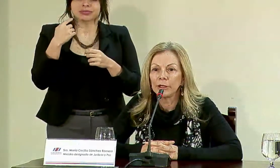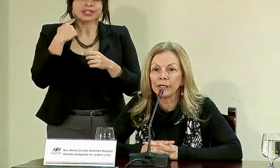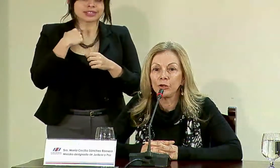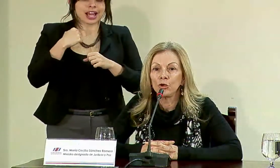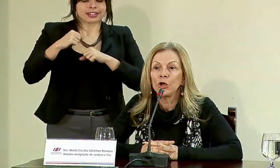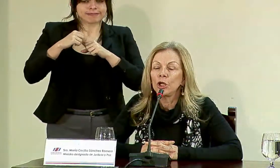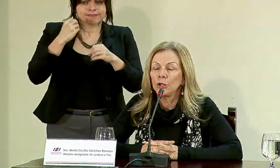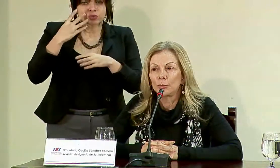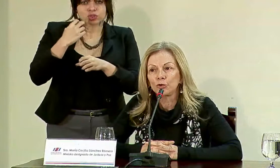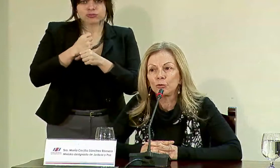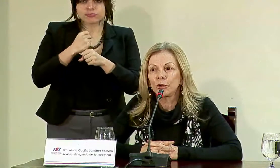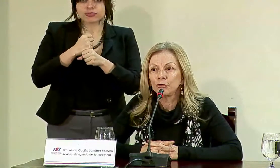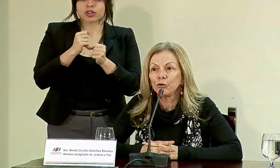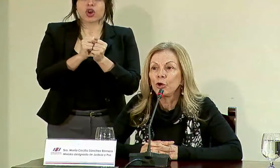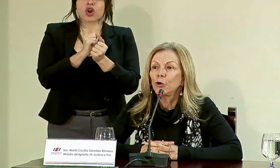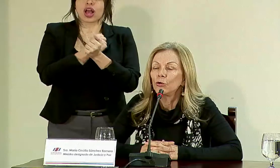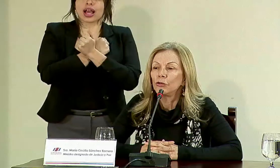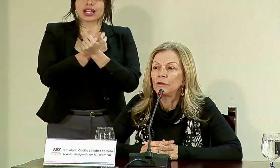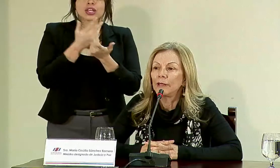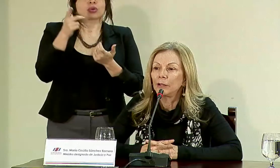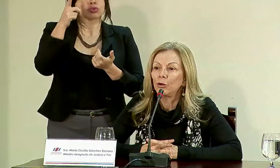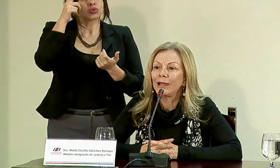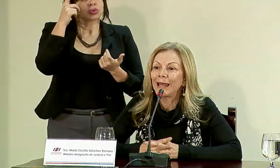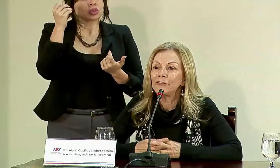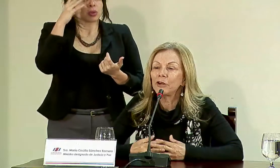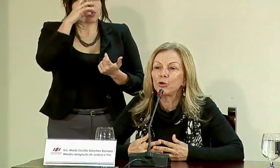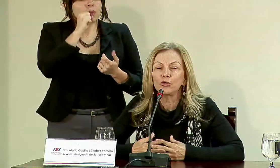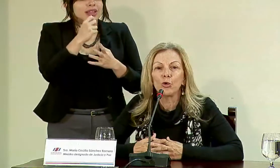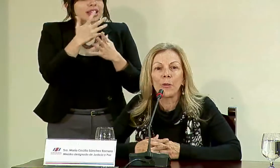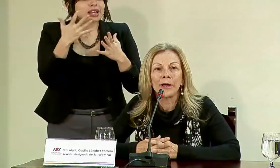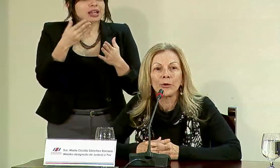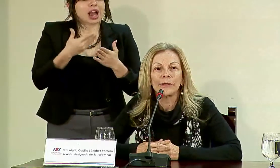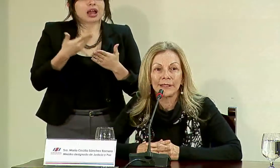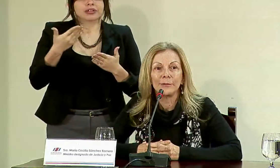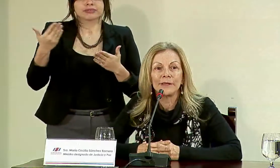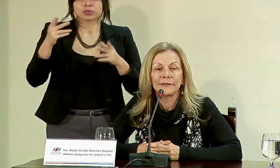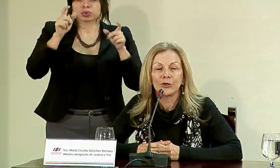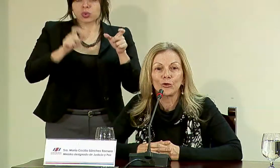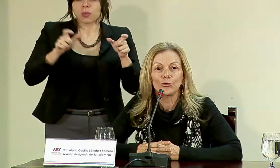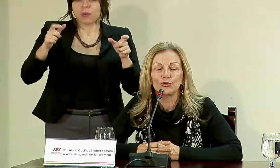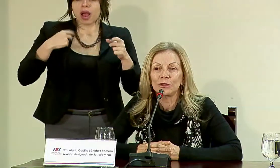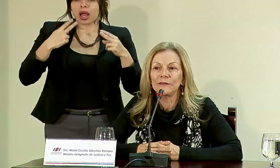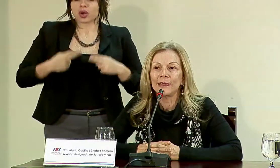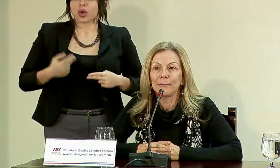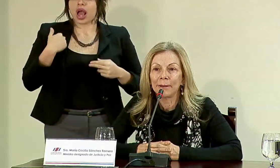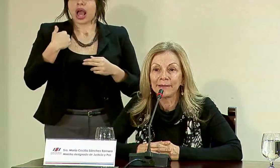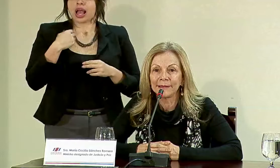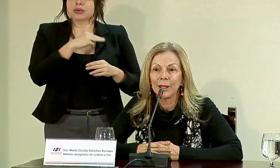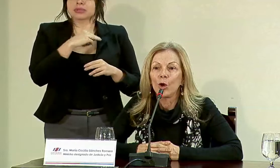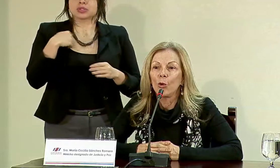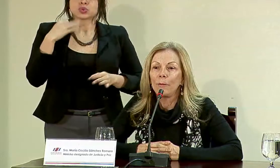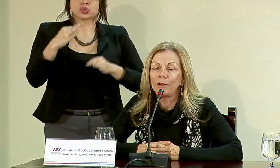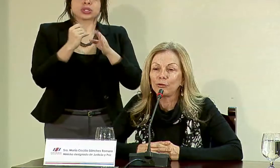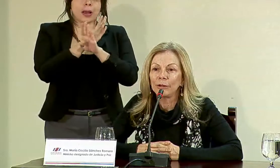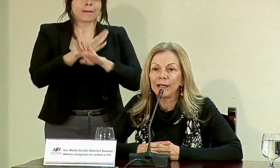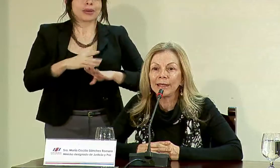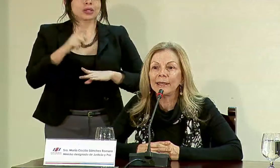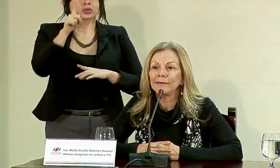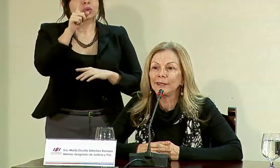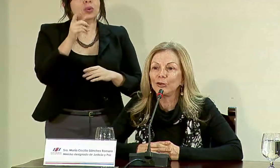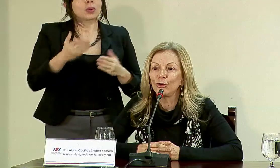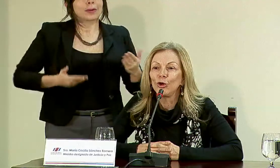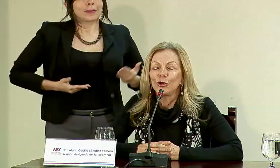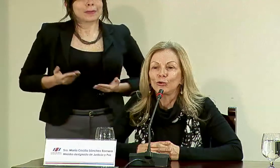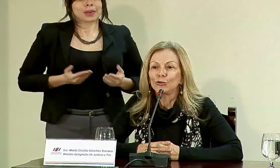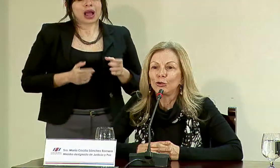muchísimo cariño y por supuesto considerando el gran recurso humano que tiene el Ministerio de Justicia y Paz, un personal